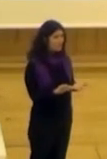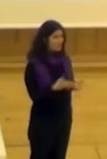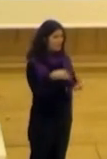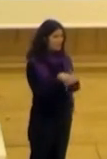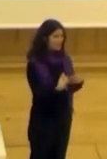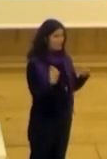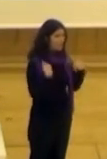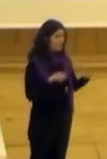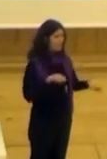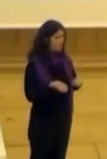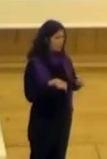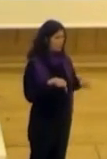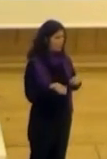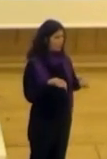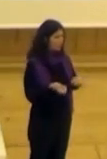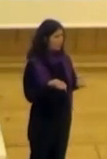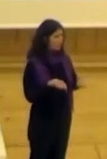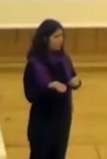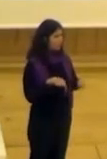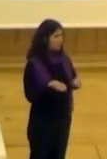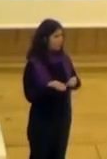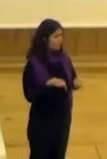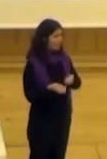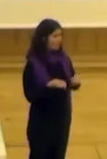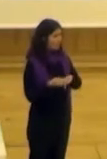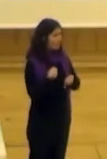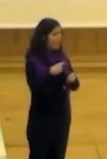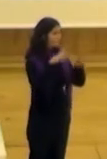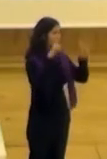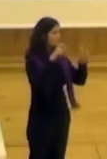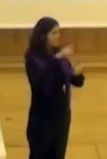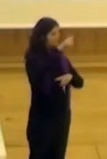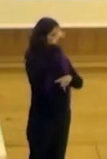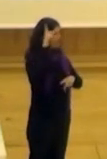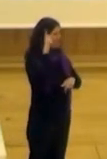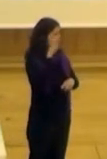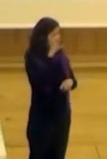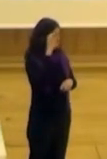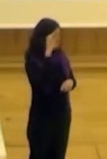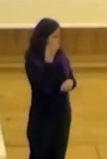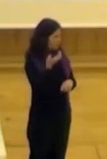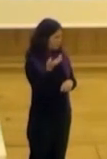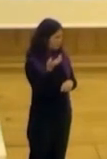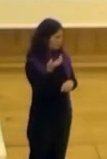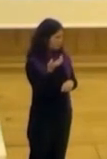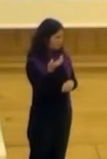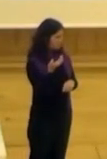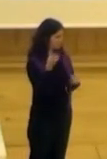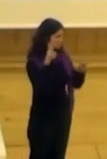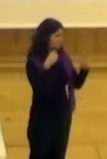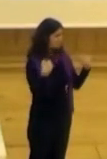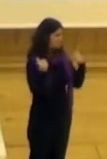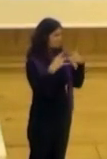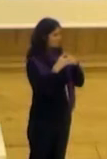coordinación de lo que es la experiencia Madrid Escucha. Madrid Escucha está liderada por